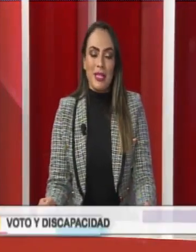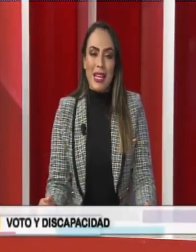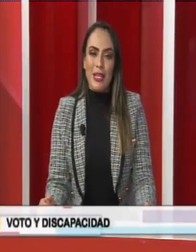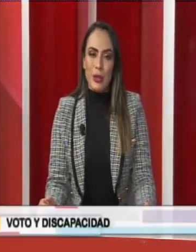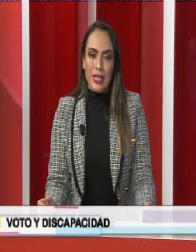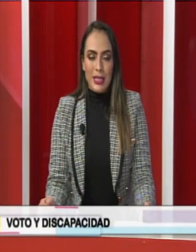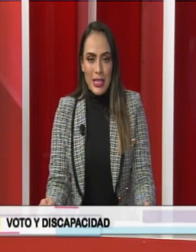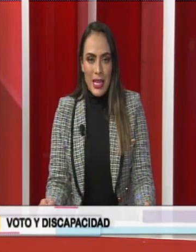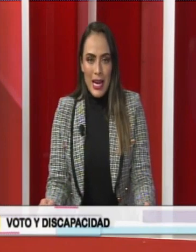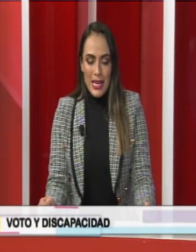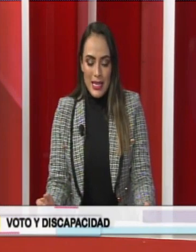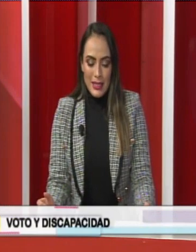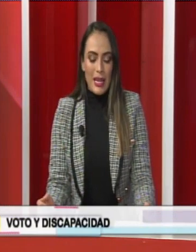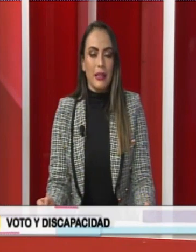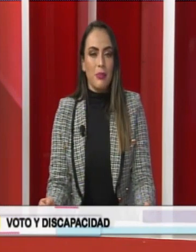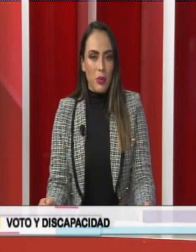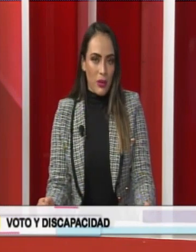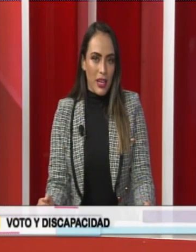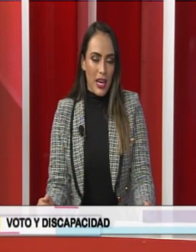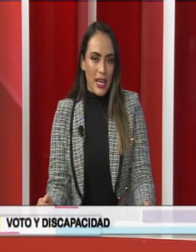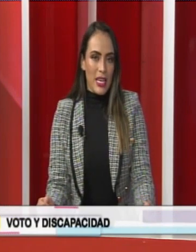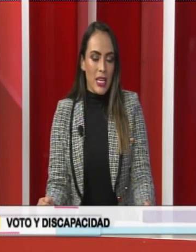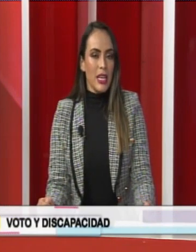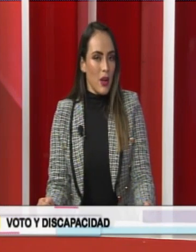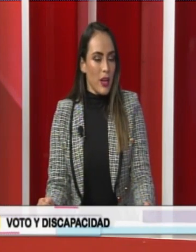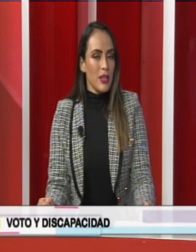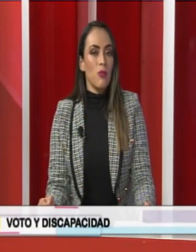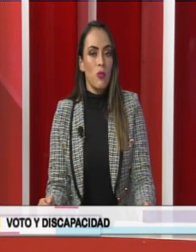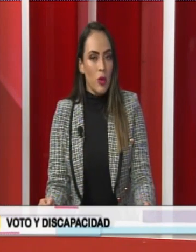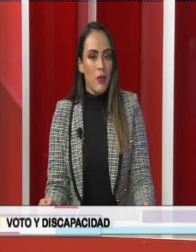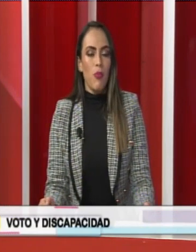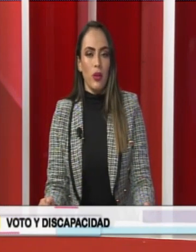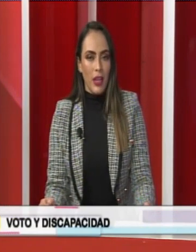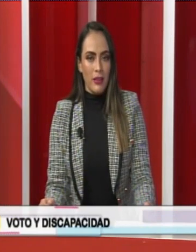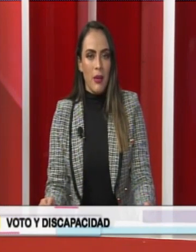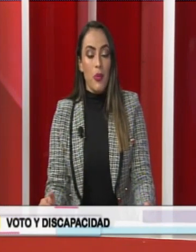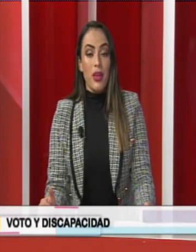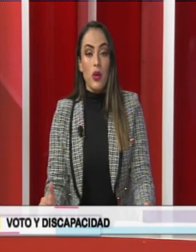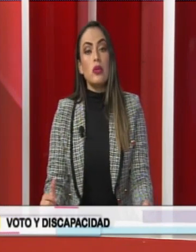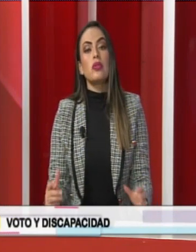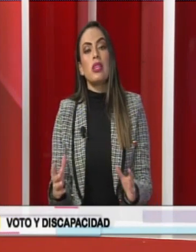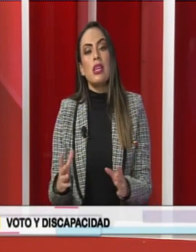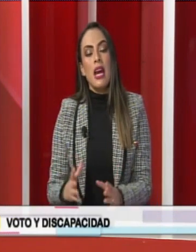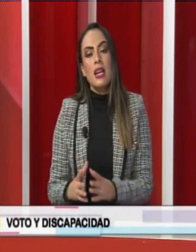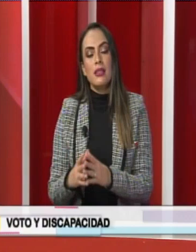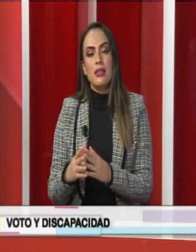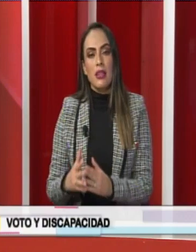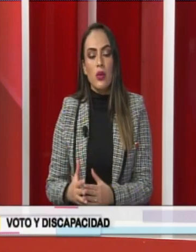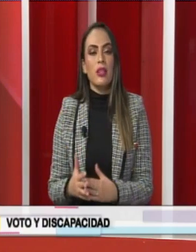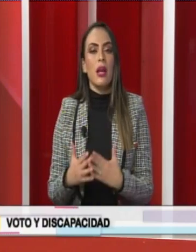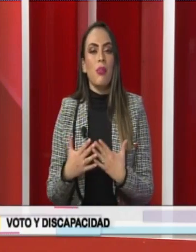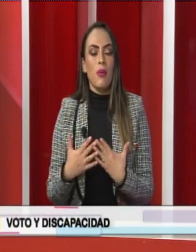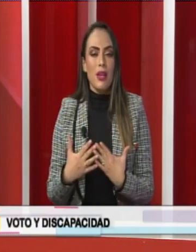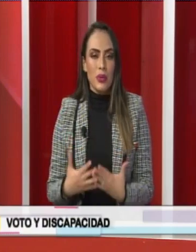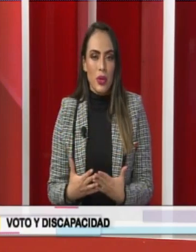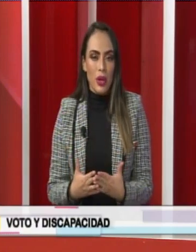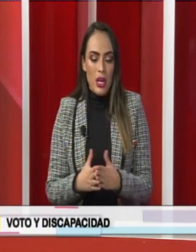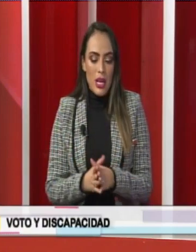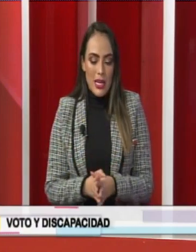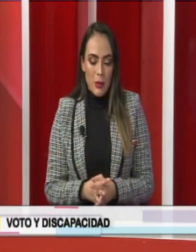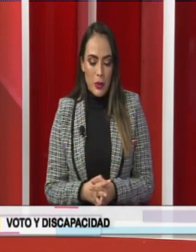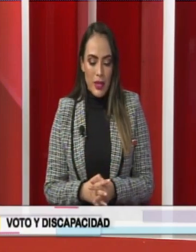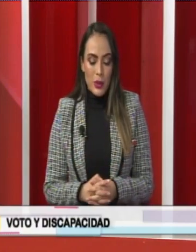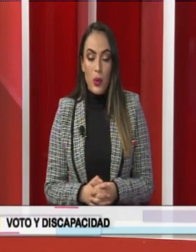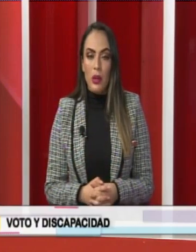próximas elecciones generales de la República y creo que es muy importante poder considerar este sector de la población,